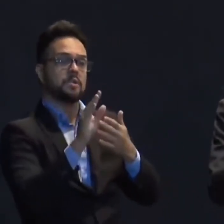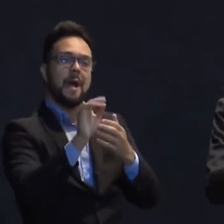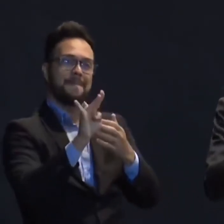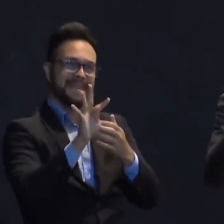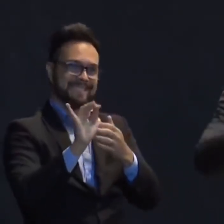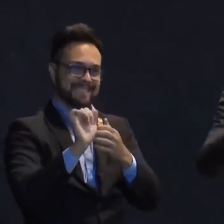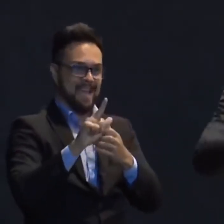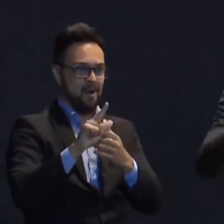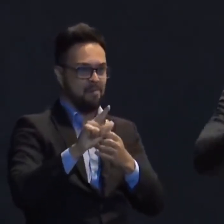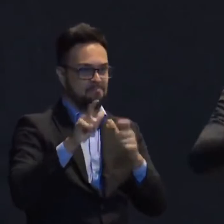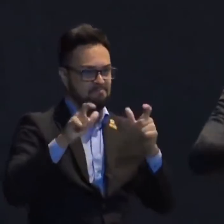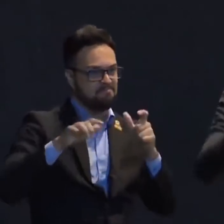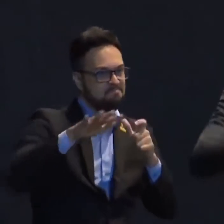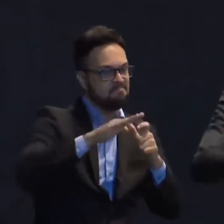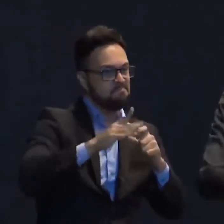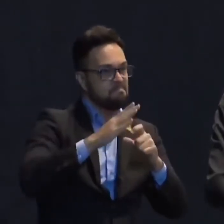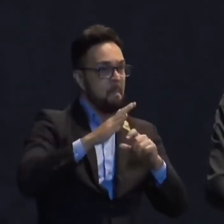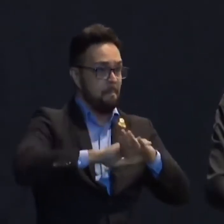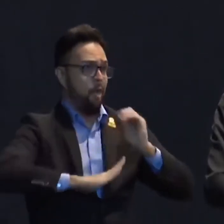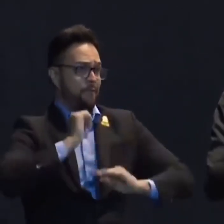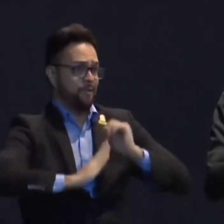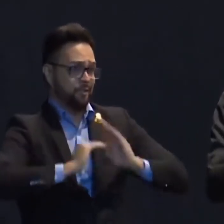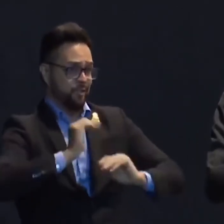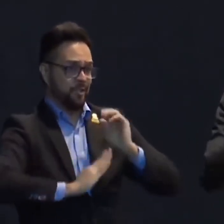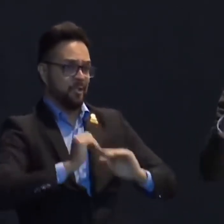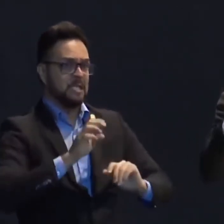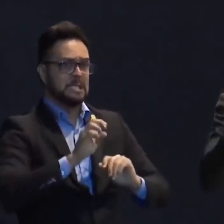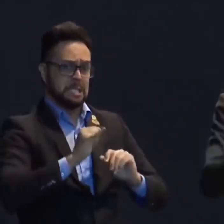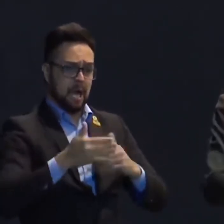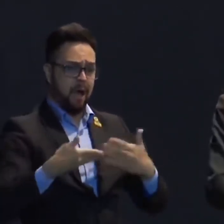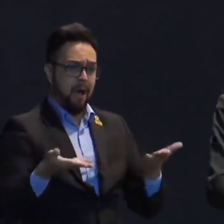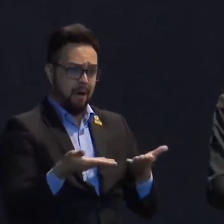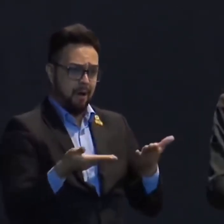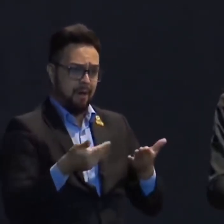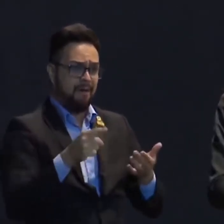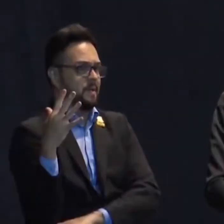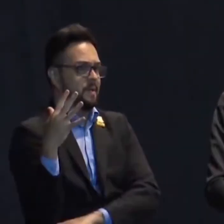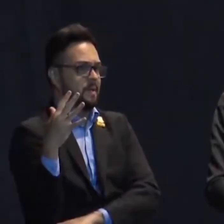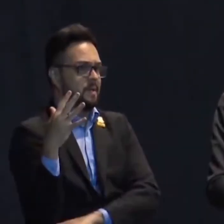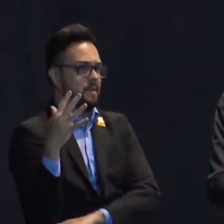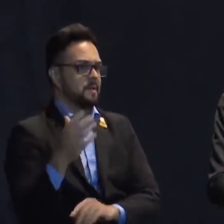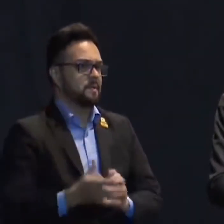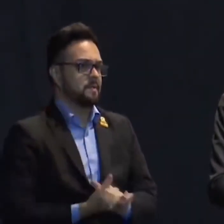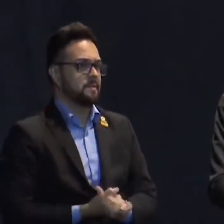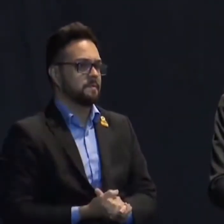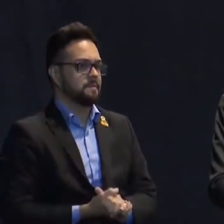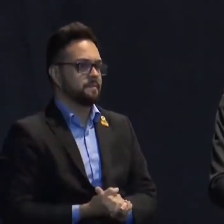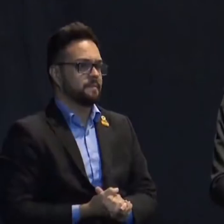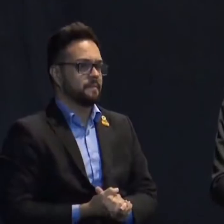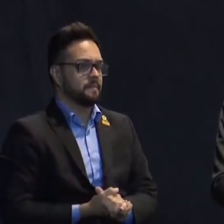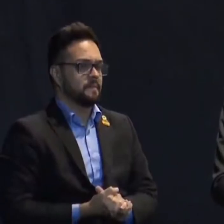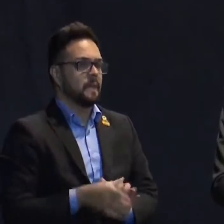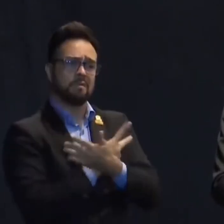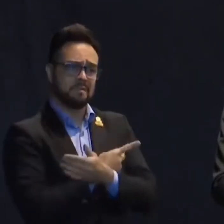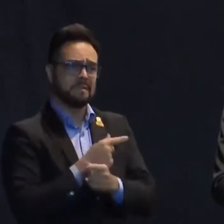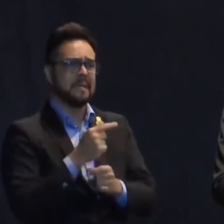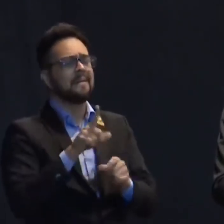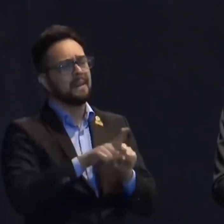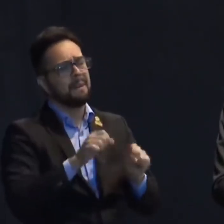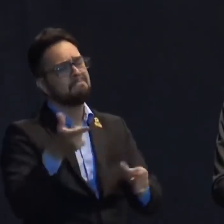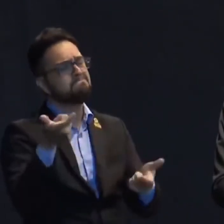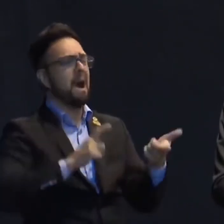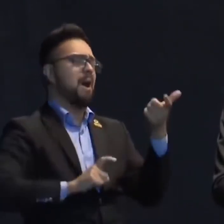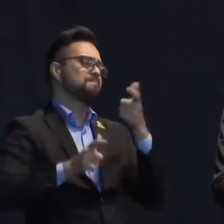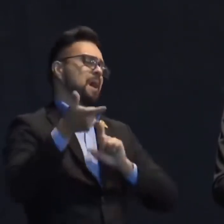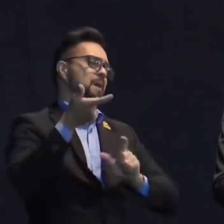Opa, se os ambientalistas atuais, atuais, vão me criticar, será que estou no caminho certo. Há pouco sofri sérios ataques na